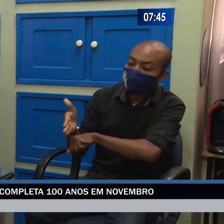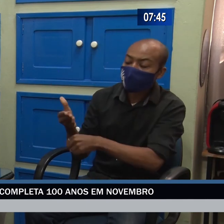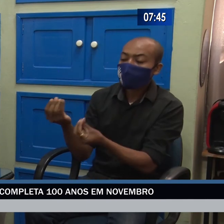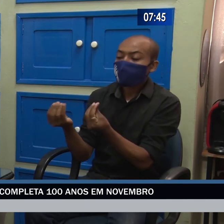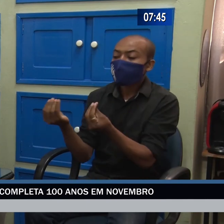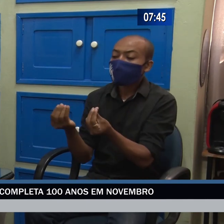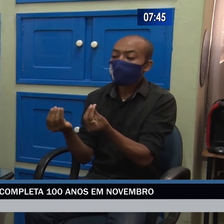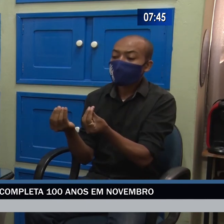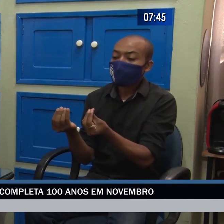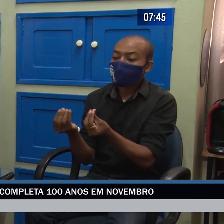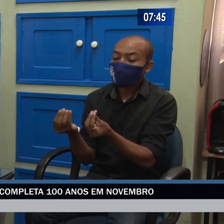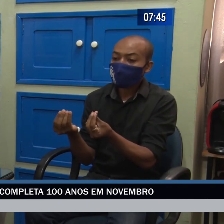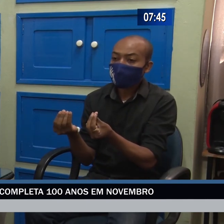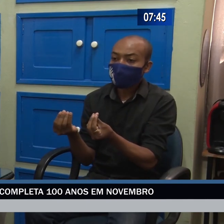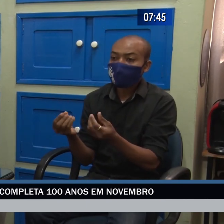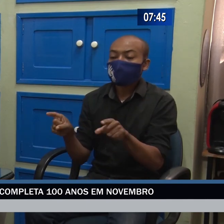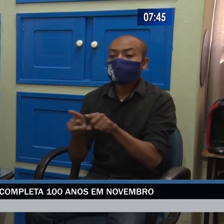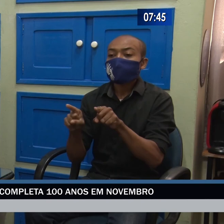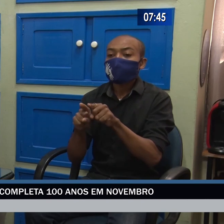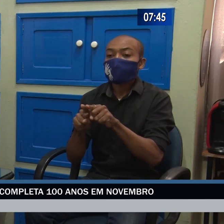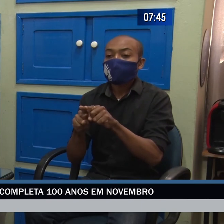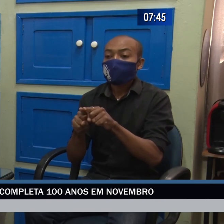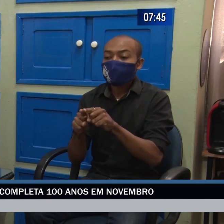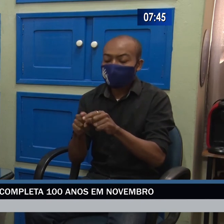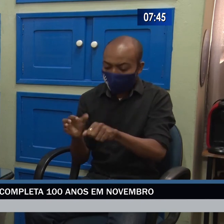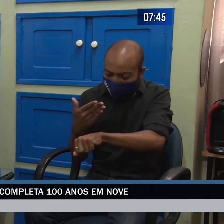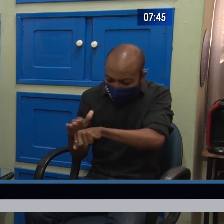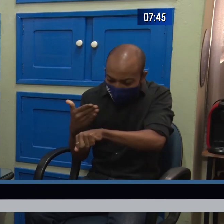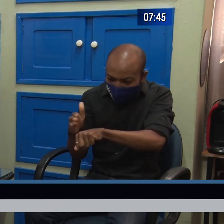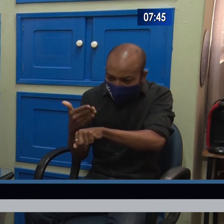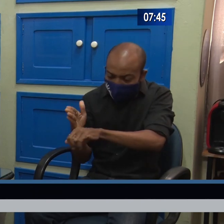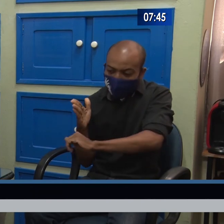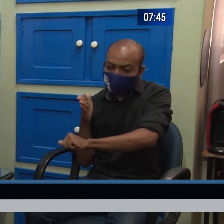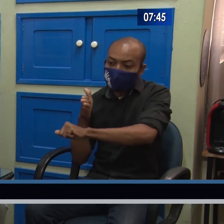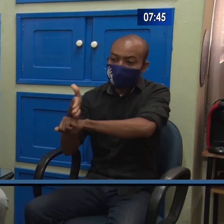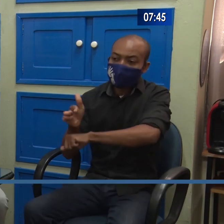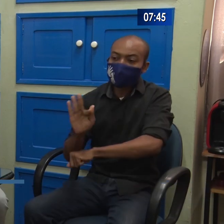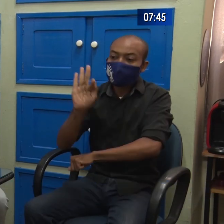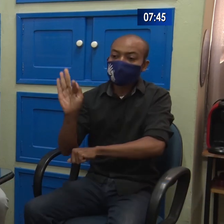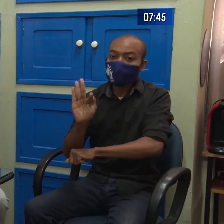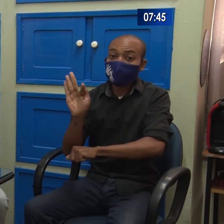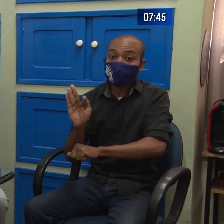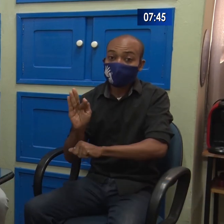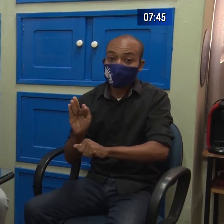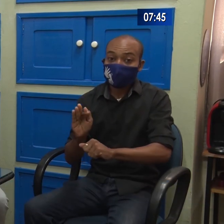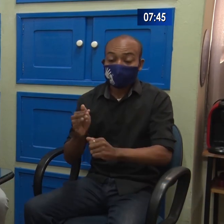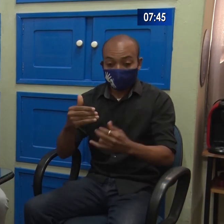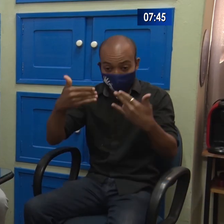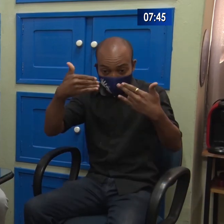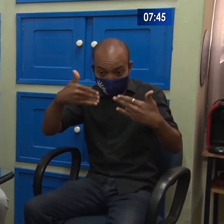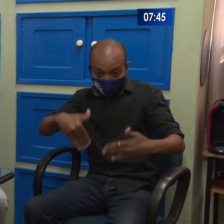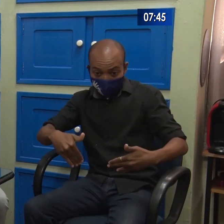como eles fazem para se preparar até o vestibular e ter sucesso nessa vida acadêmica.